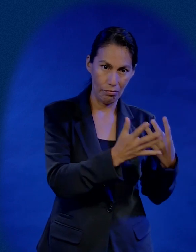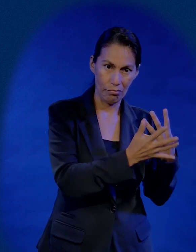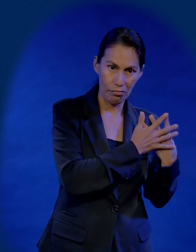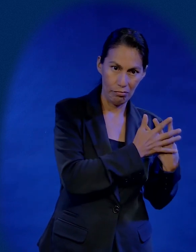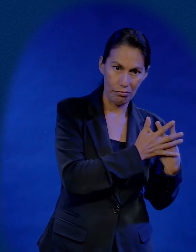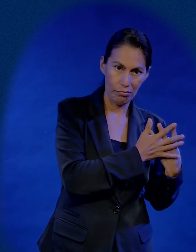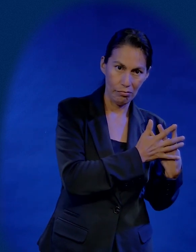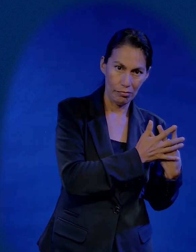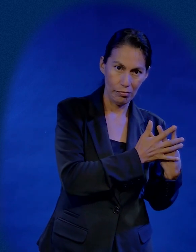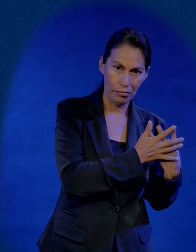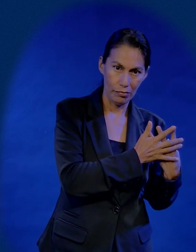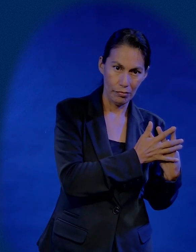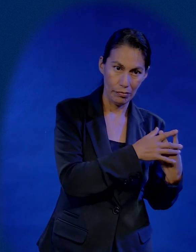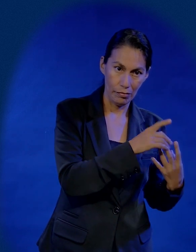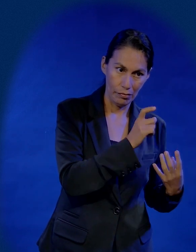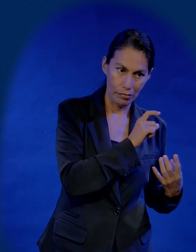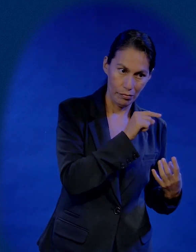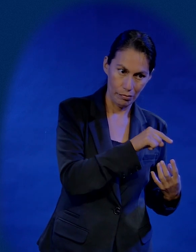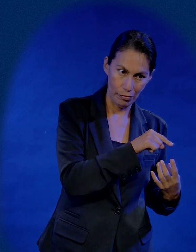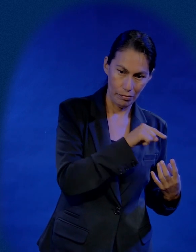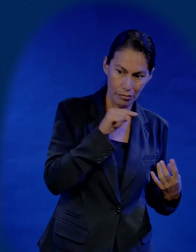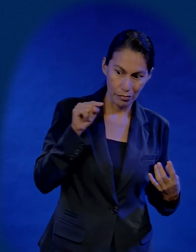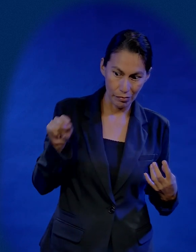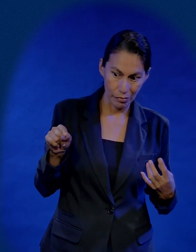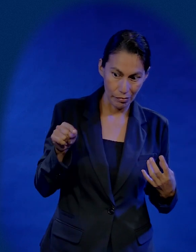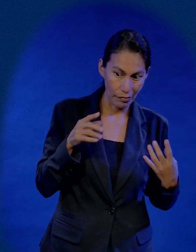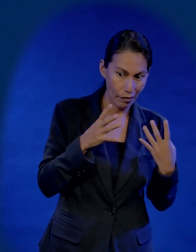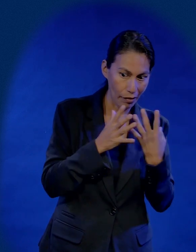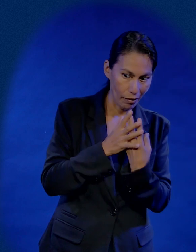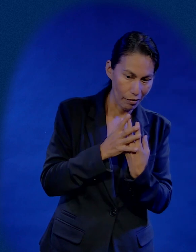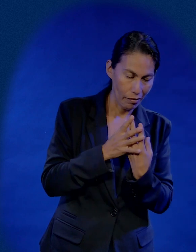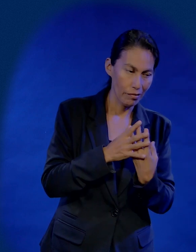y voy a hacer que te arresten y cuando te arresten